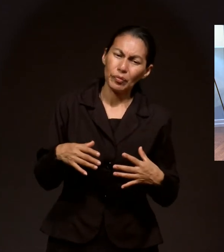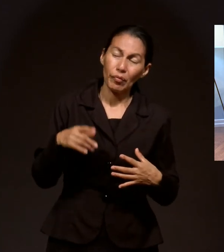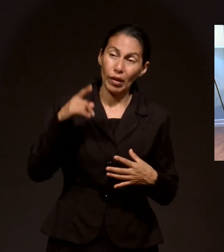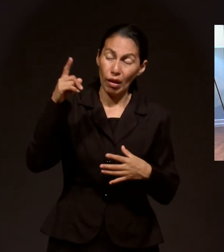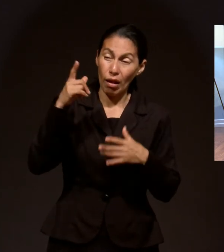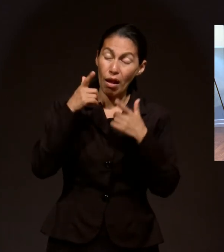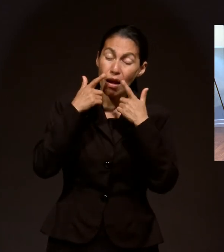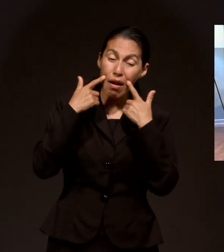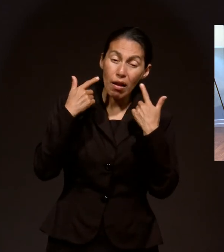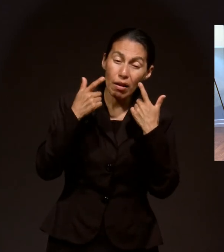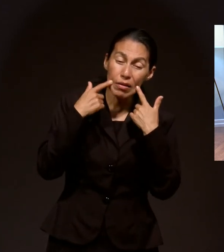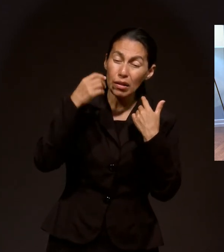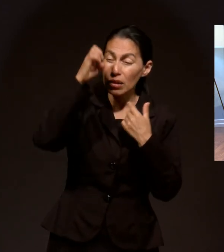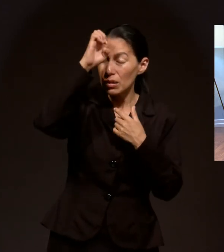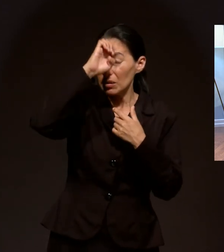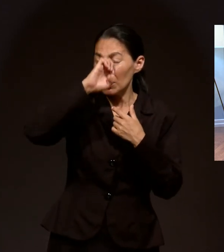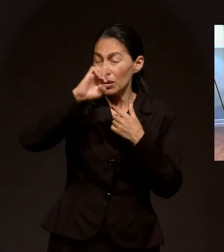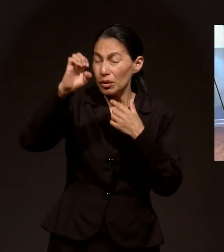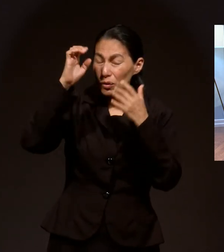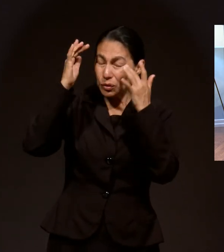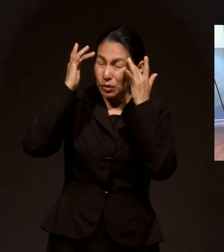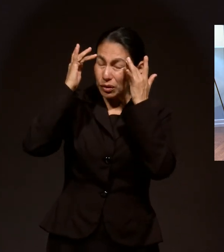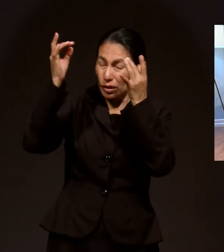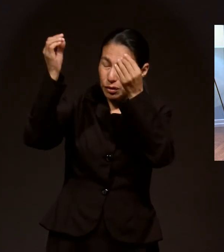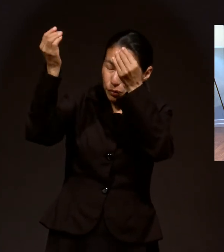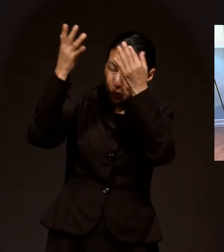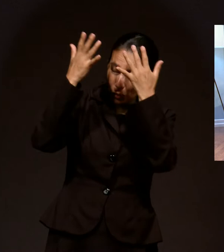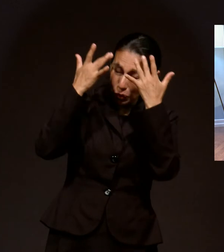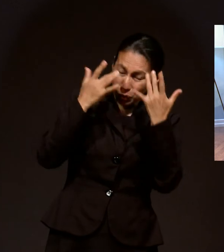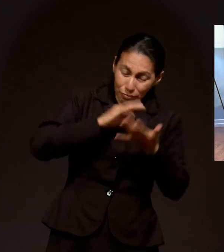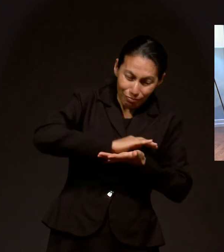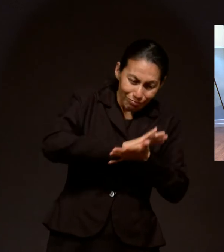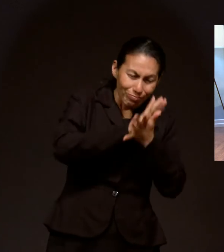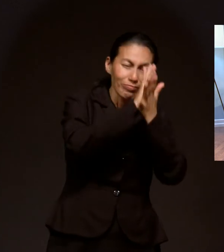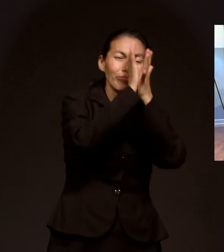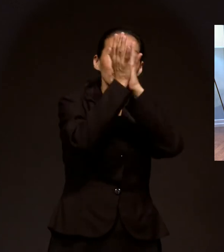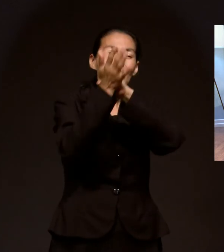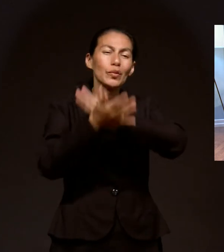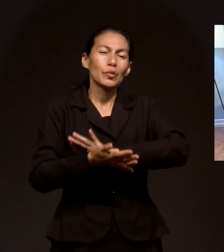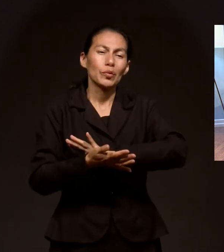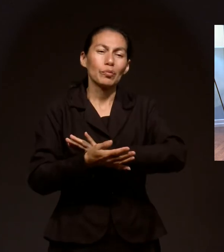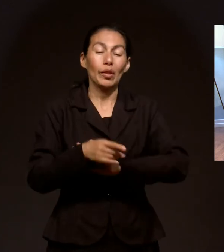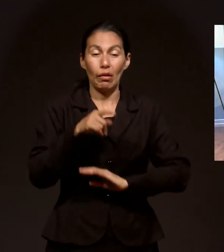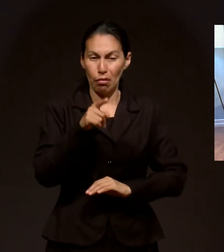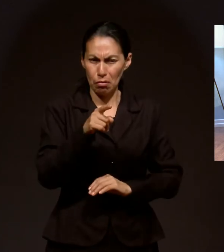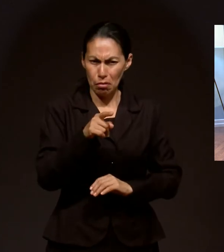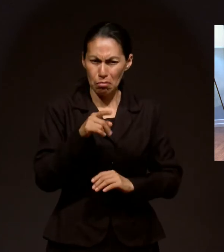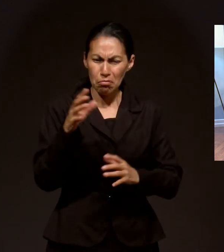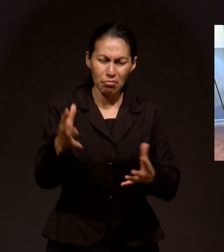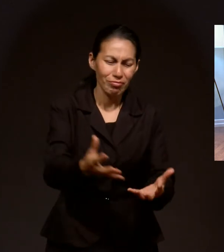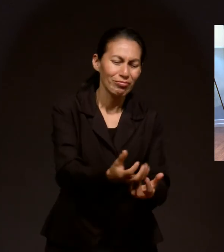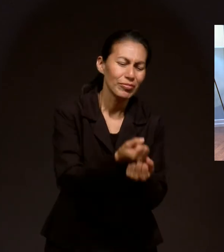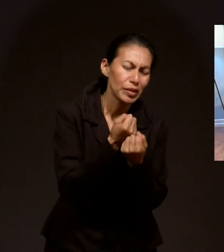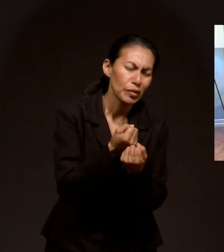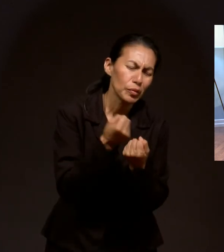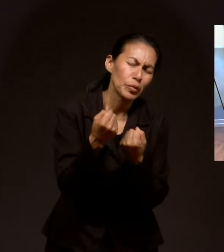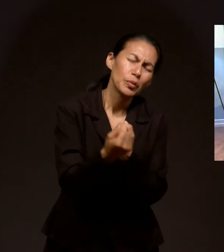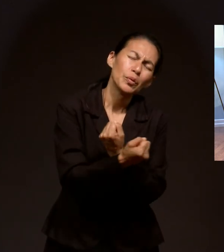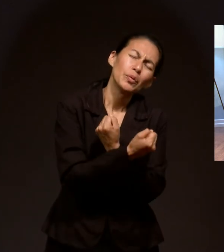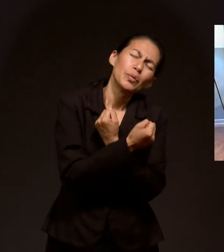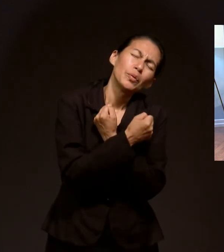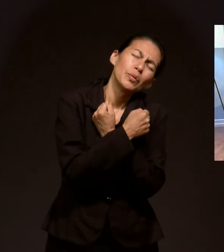una obra de gracia que el Espíritu de Dios hace en nosotros. Y Dios te rescató con un brazo fuerte,